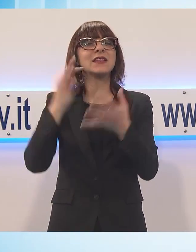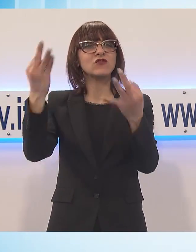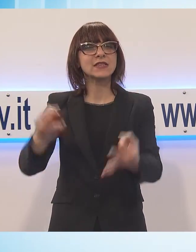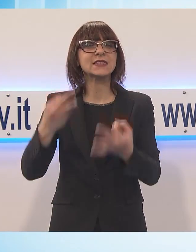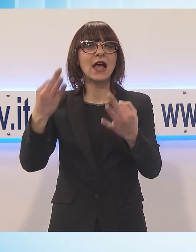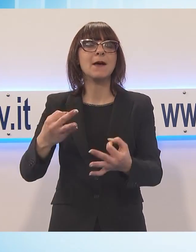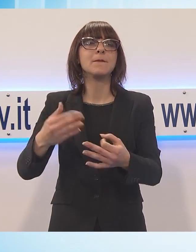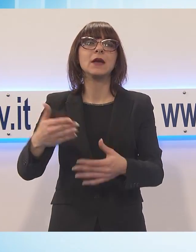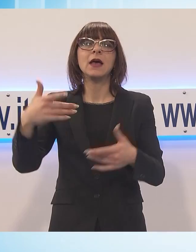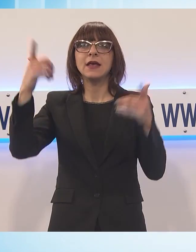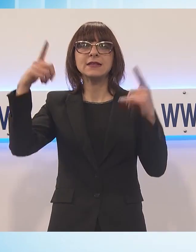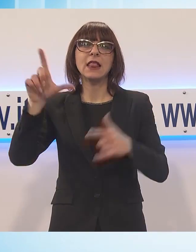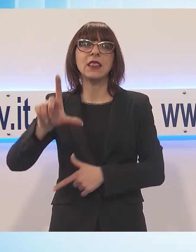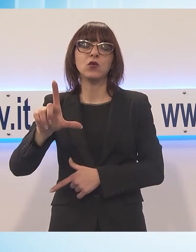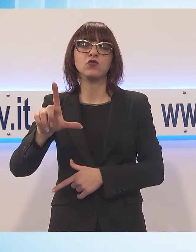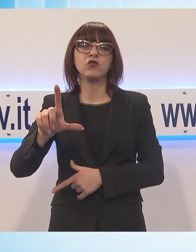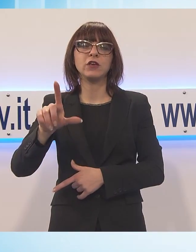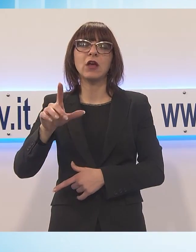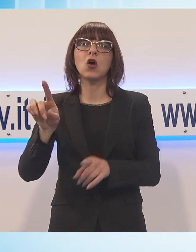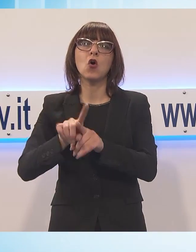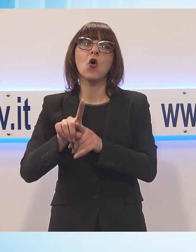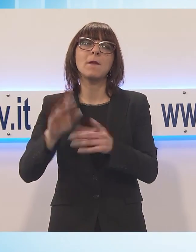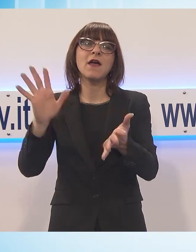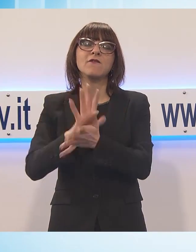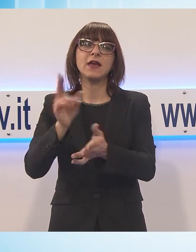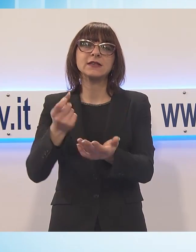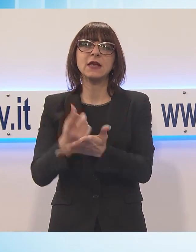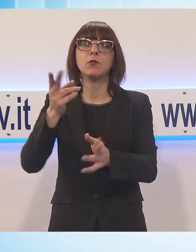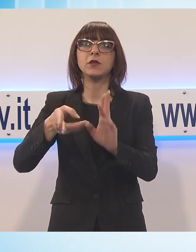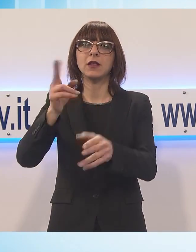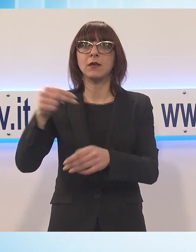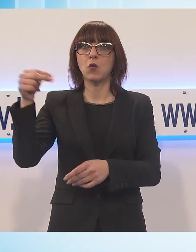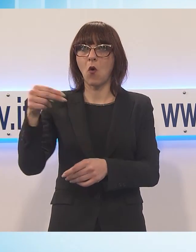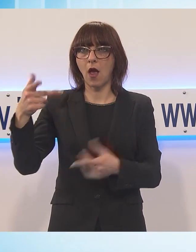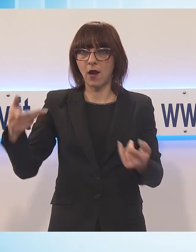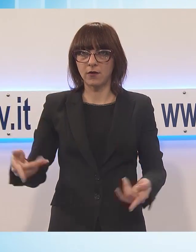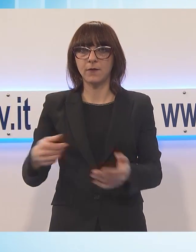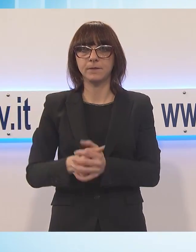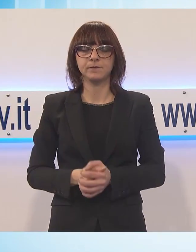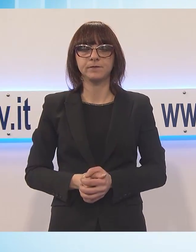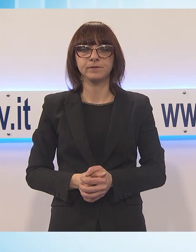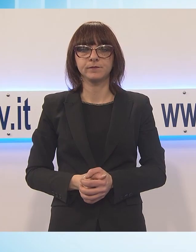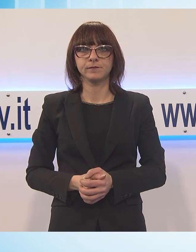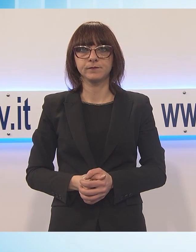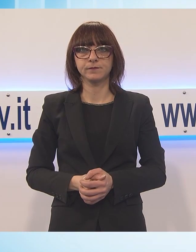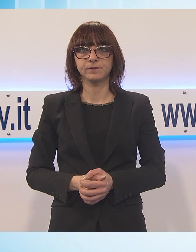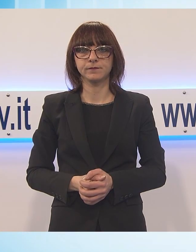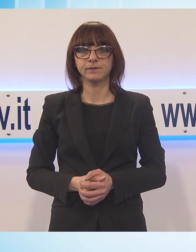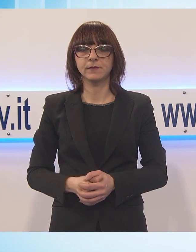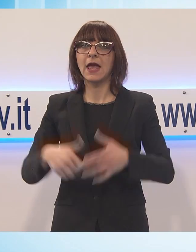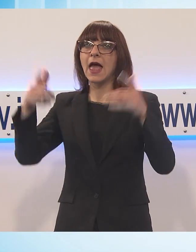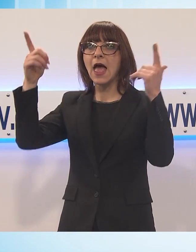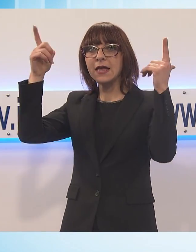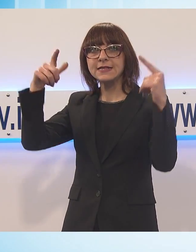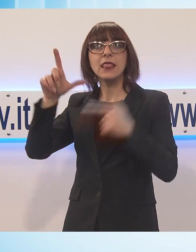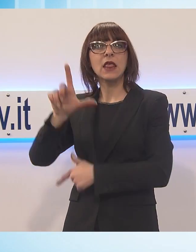importante dell'anno. Nel passato venivano ad onorare la Santa anche dai paesi vicini. Santa Lucia era la festa più